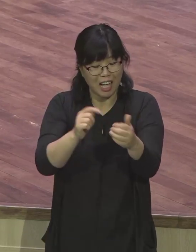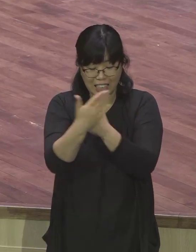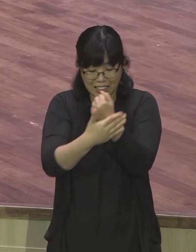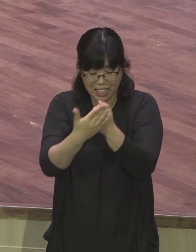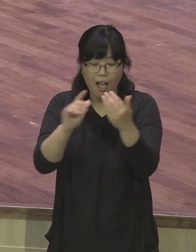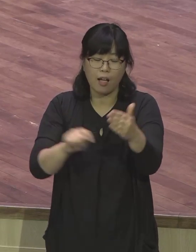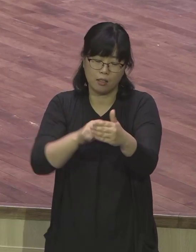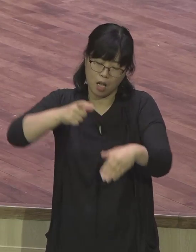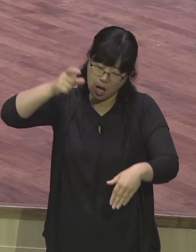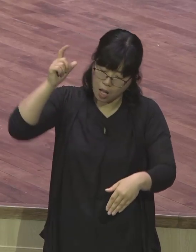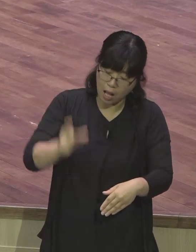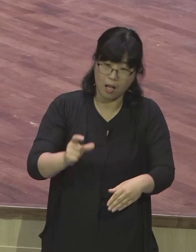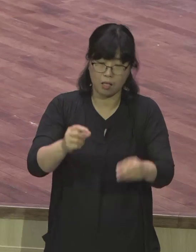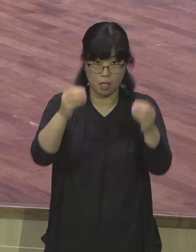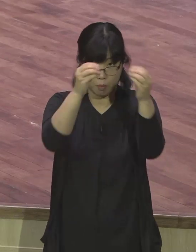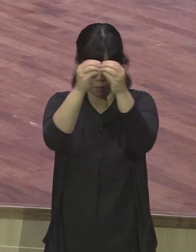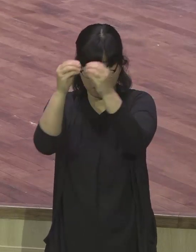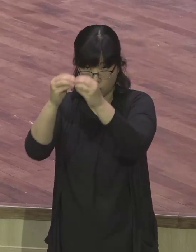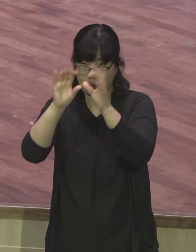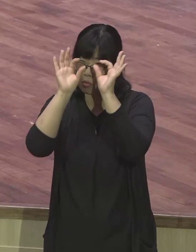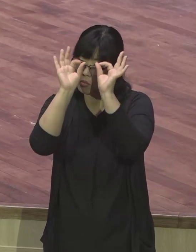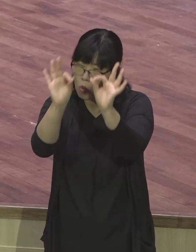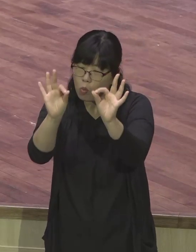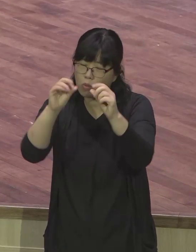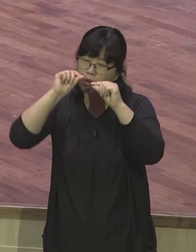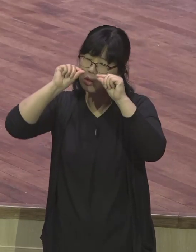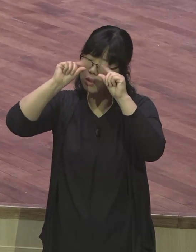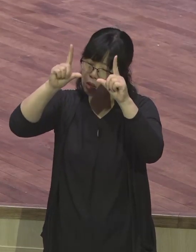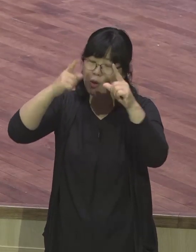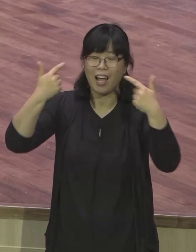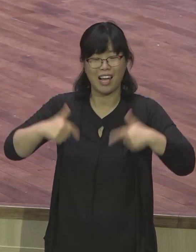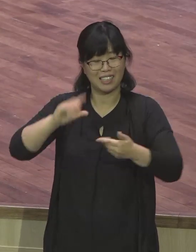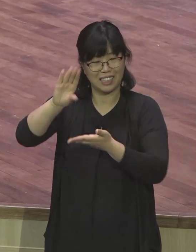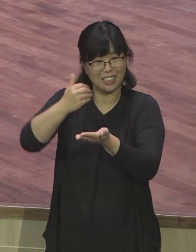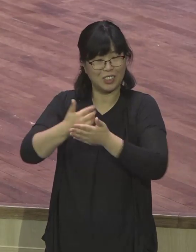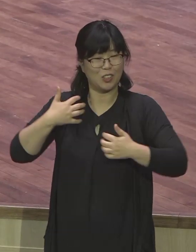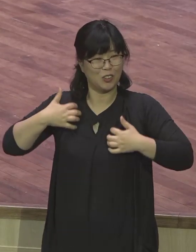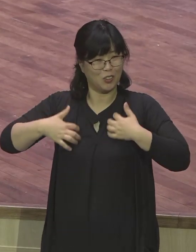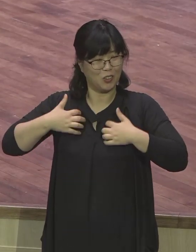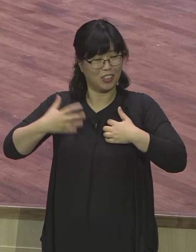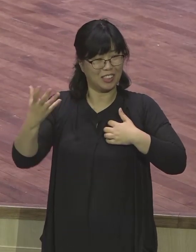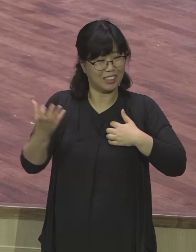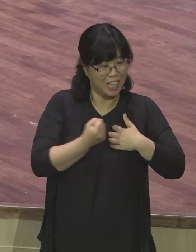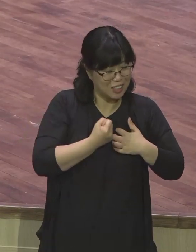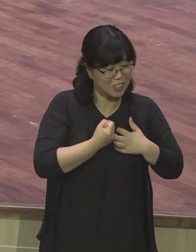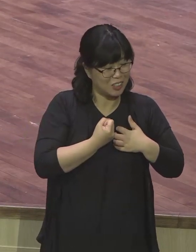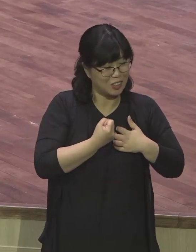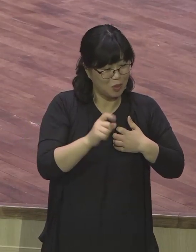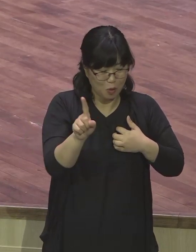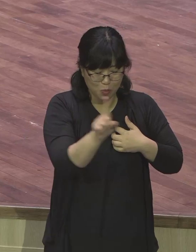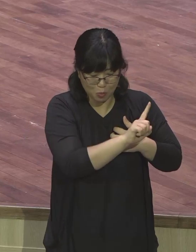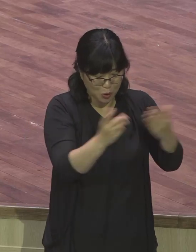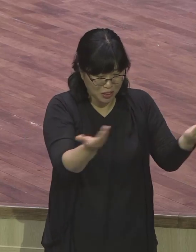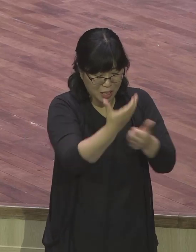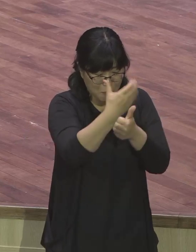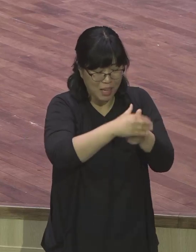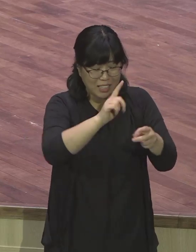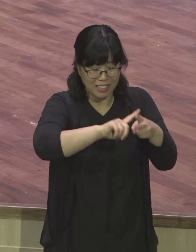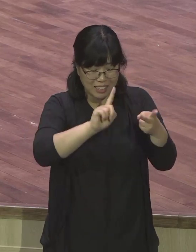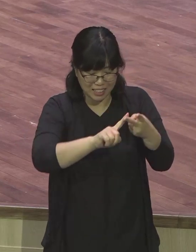그리스 그리스 안에는 응답을 누리는 성도님 되시기를 바랍니다 그리고 바울은 에베소에 있는 제자들에게